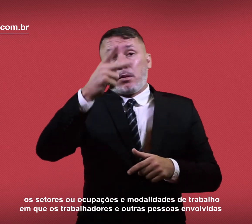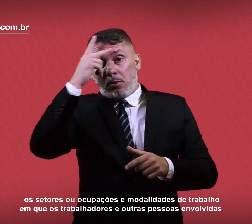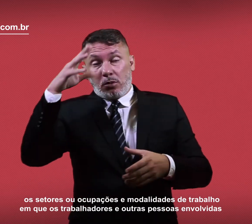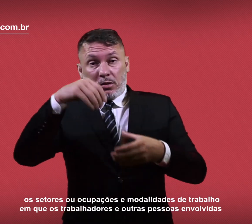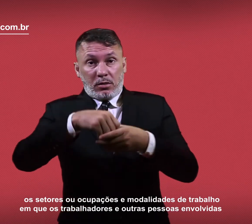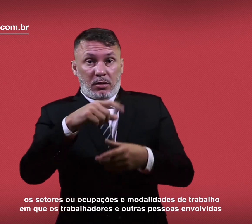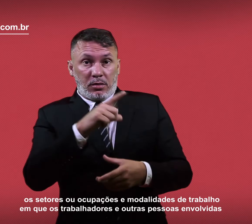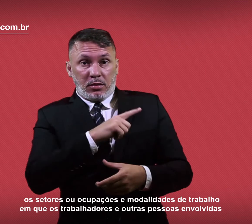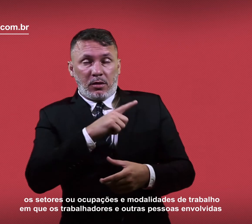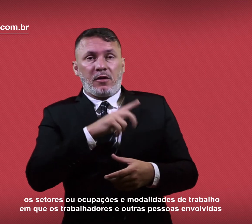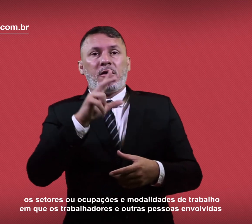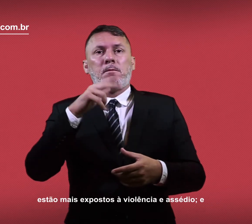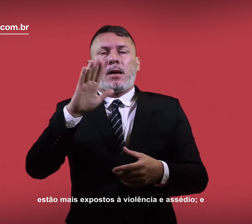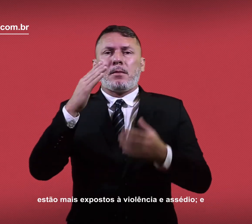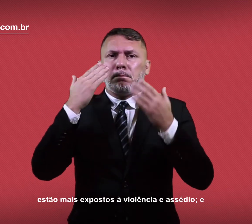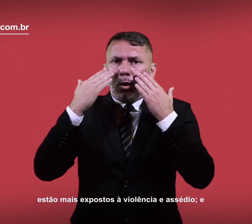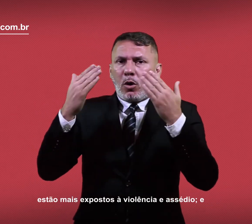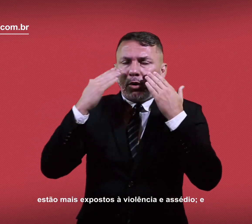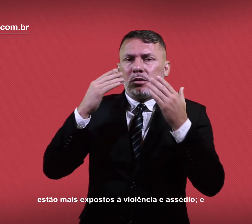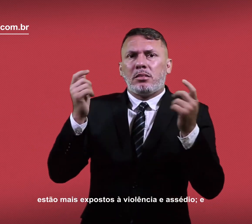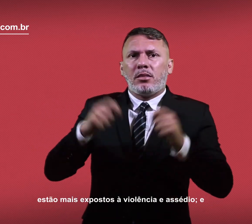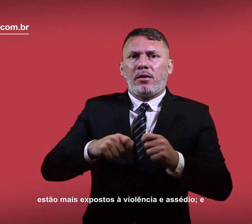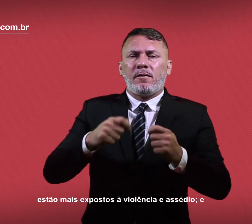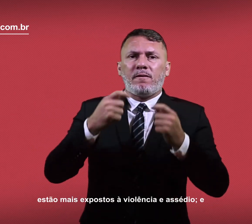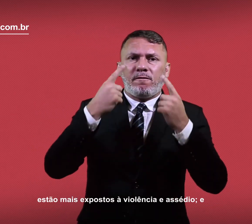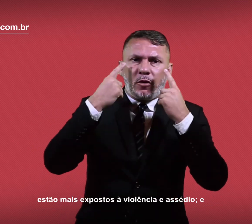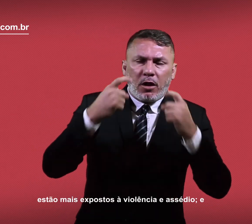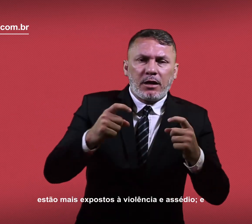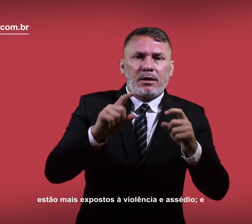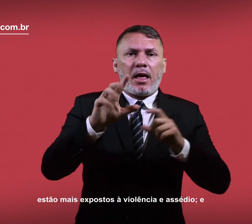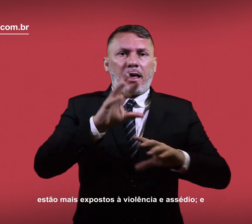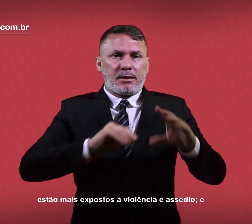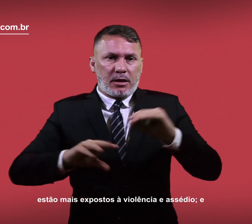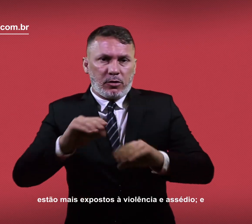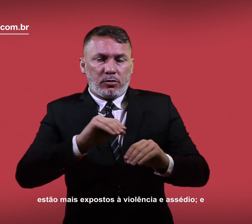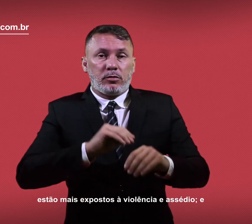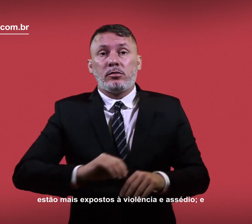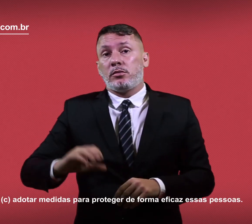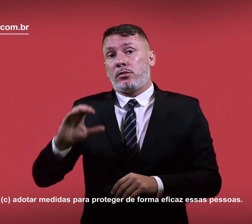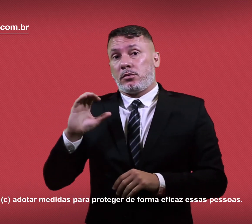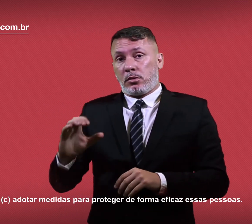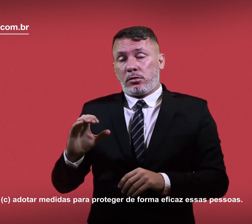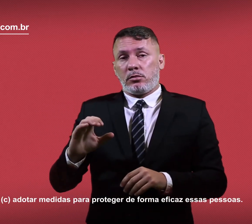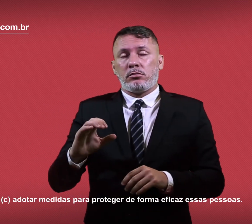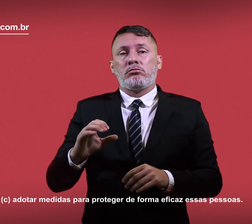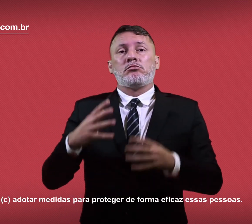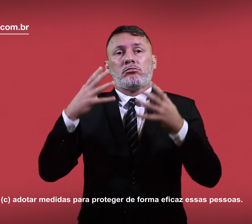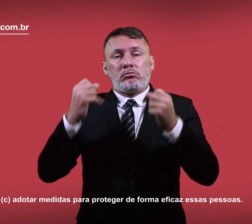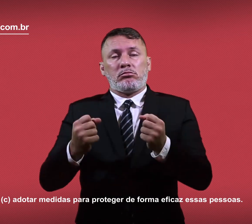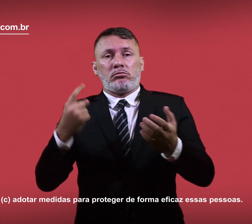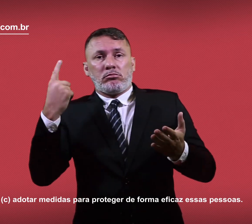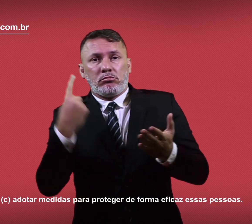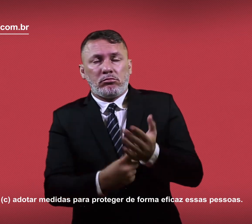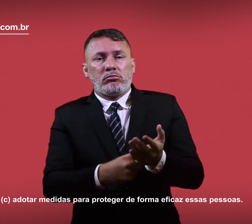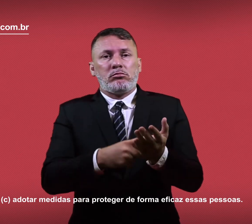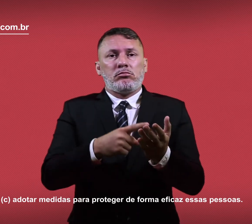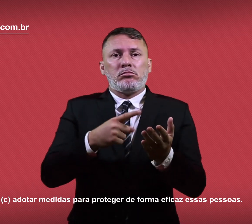pessoas envolvidas estão mais expostos à violência e assédio, e a linha C, adotar medidas para